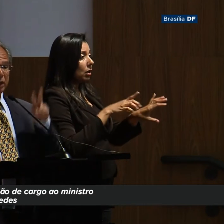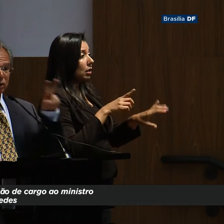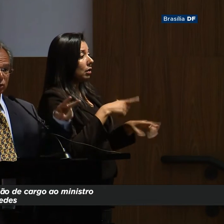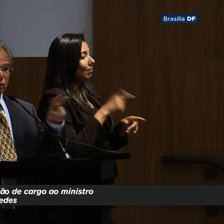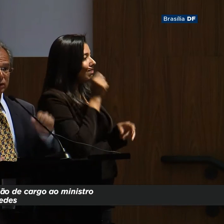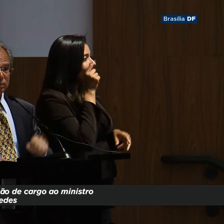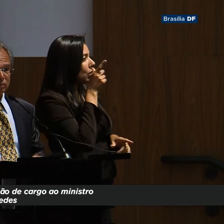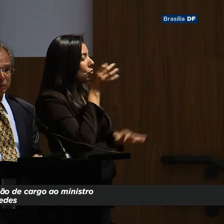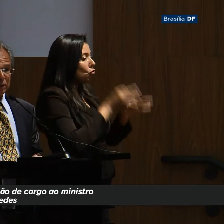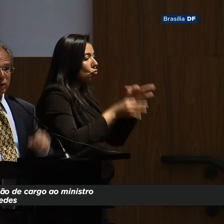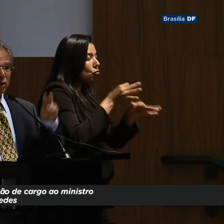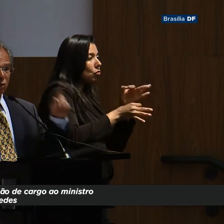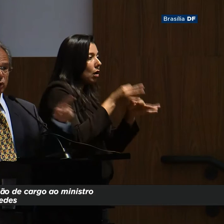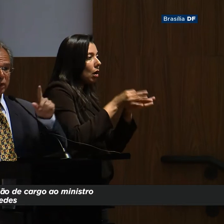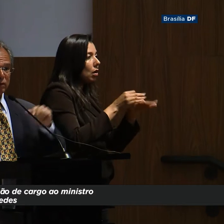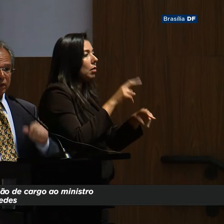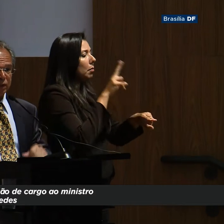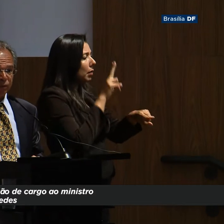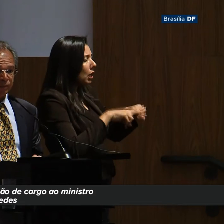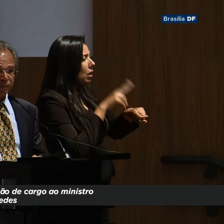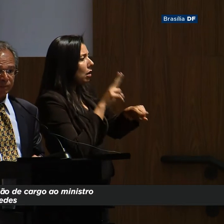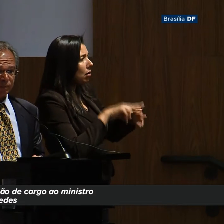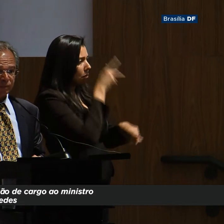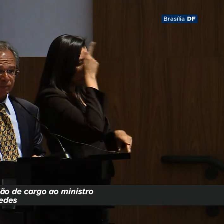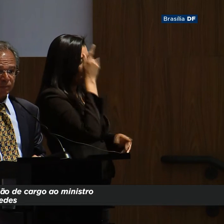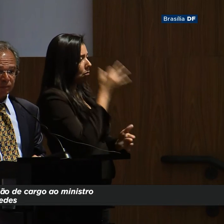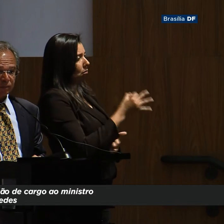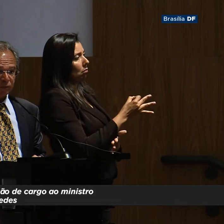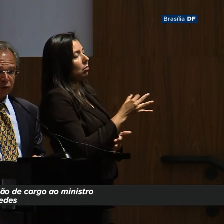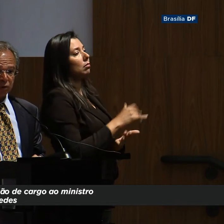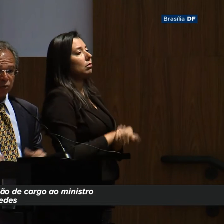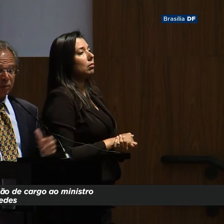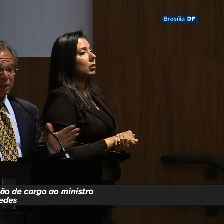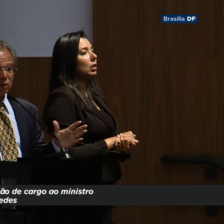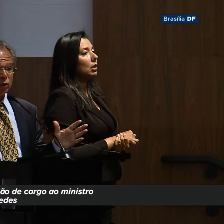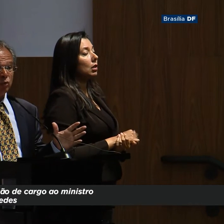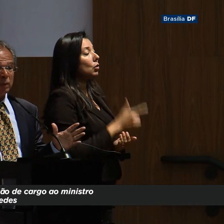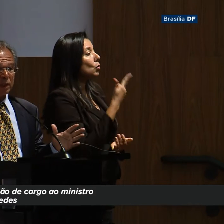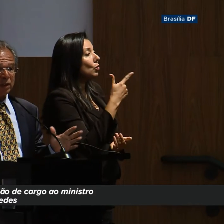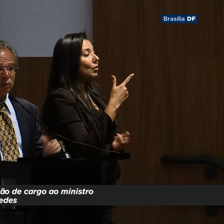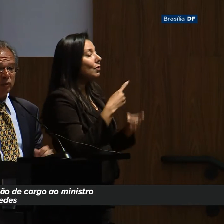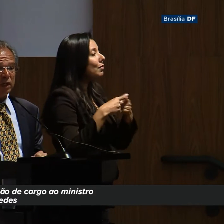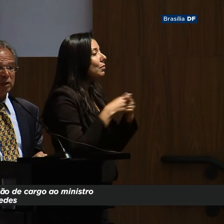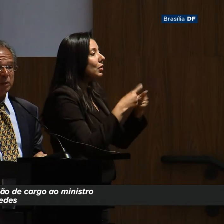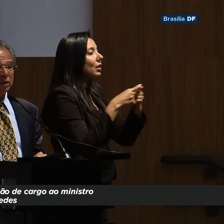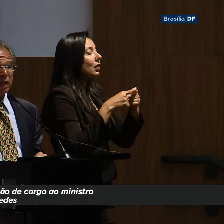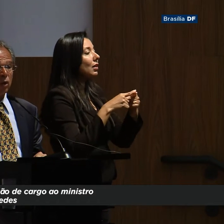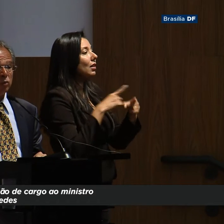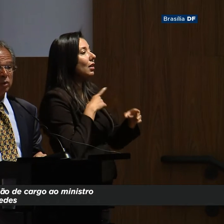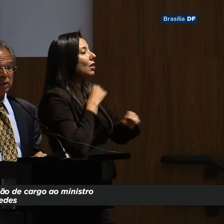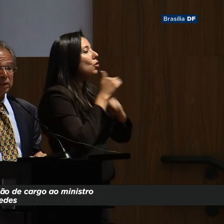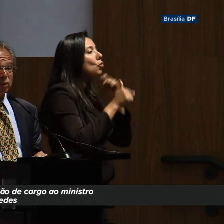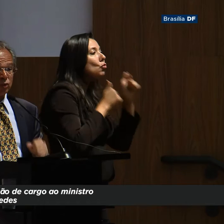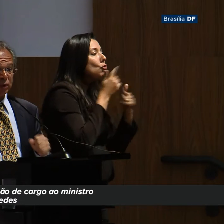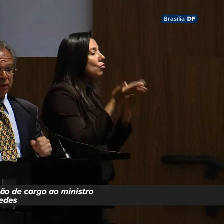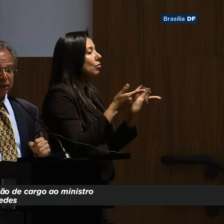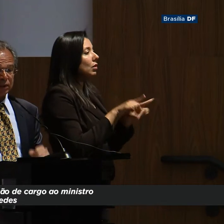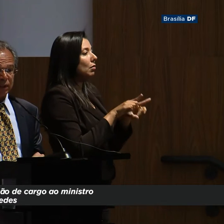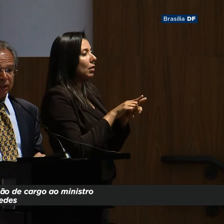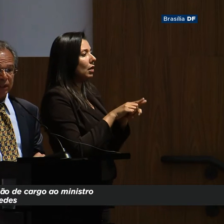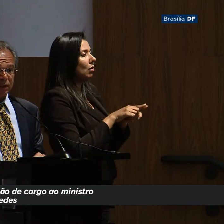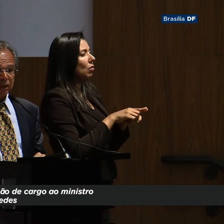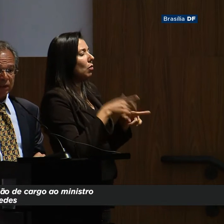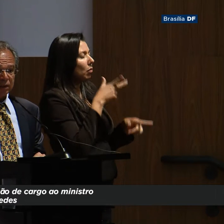o judiciário que prendeu os dois, prendeu quem comprou e quem vendeu. Então, nós não temos razão nenhuma para ter dúvida a respeito da robustez, da